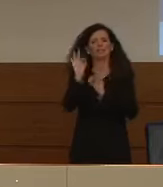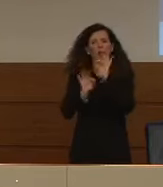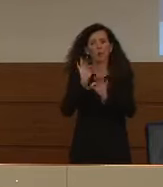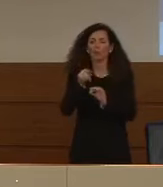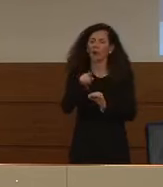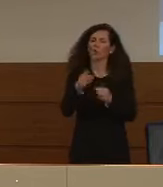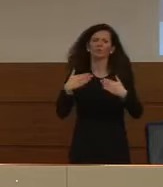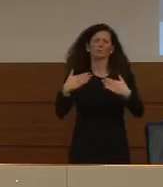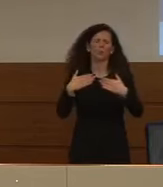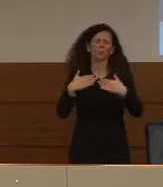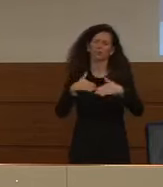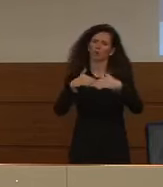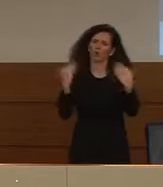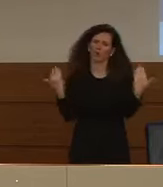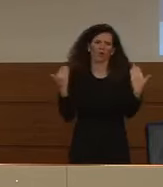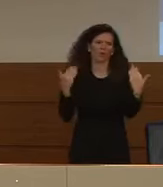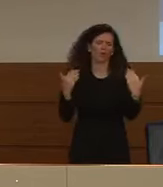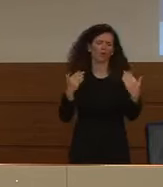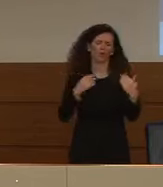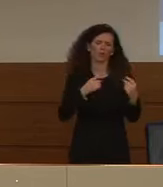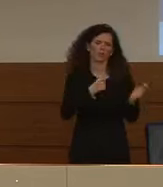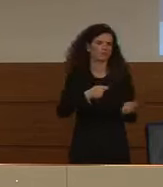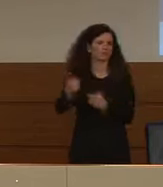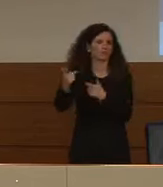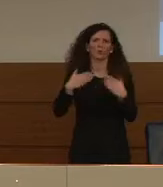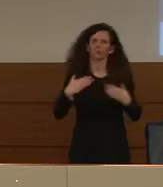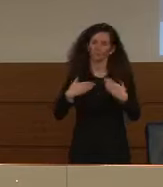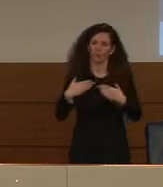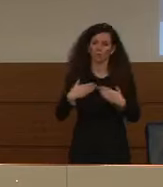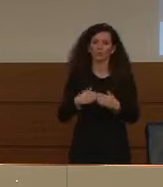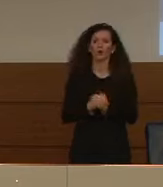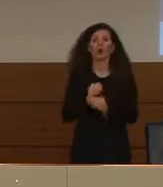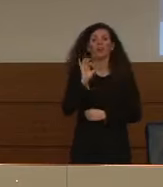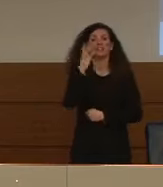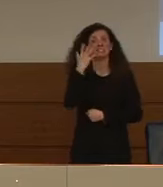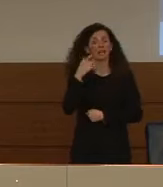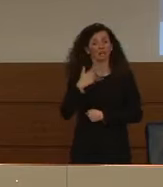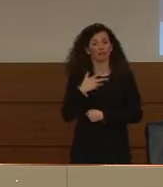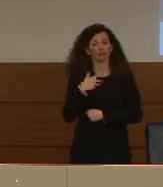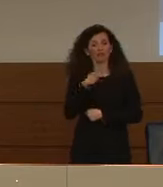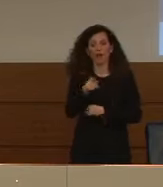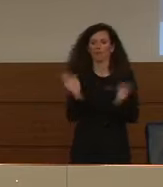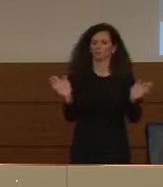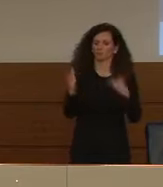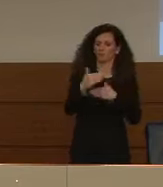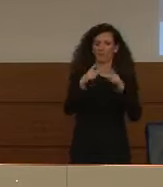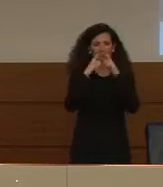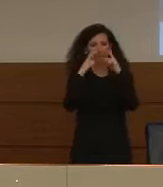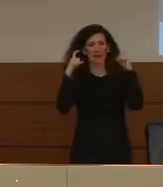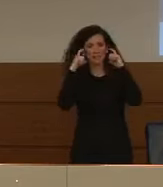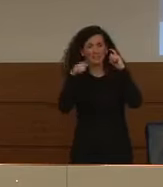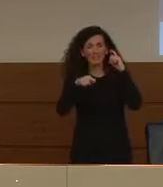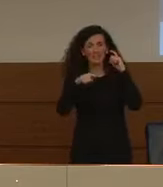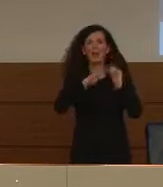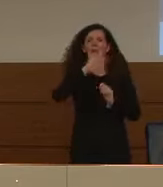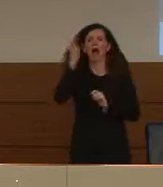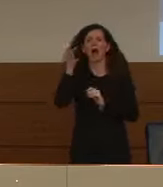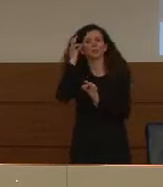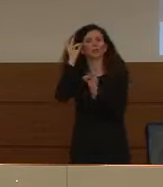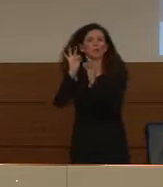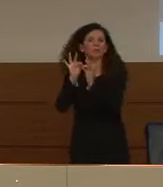sdoganate immediatamente. Qualora ci fossero delle partite, queste partite di mascherina destinate ad altri fini